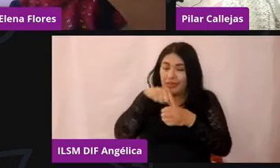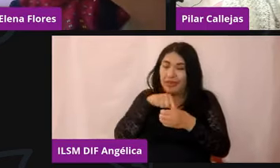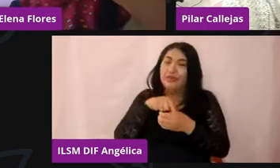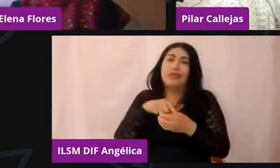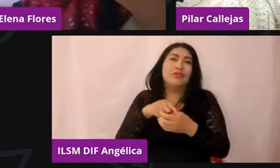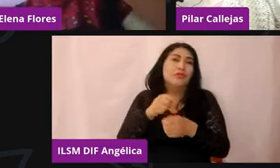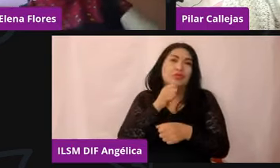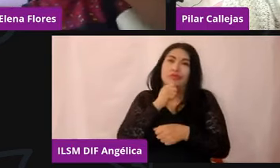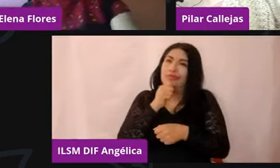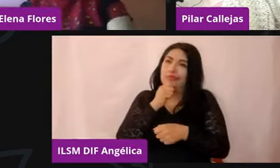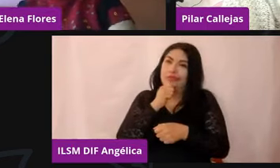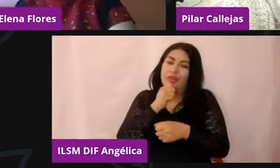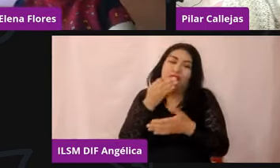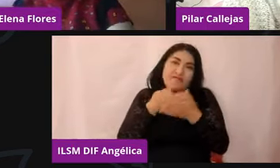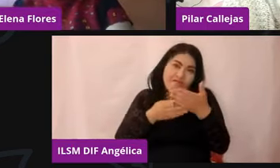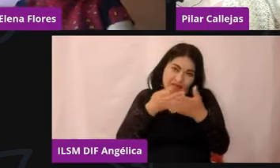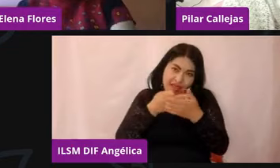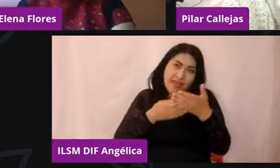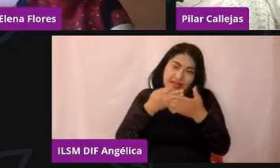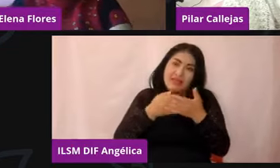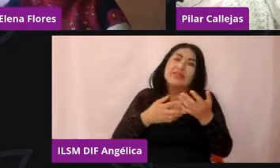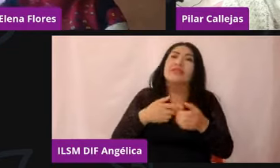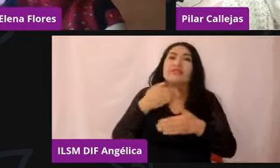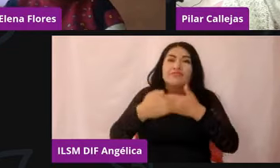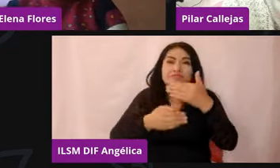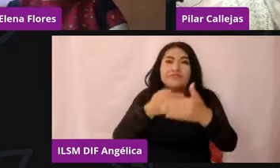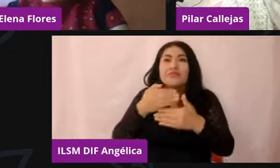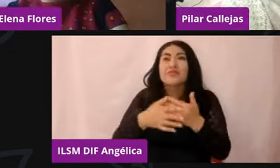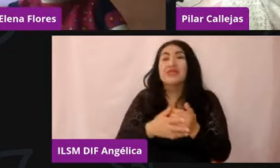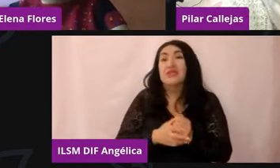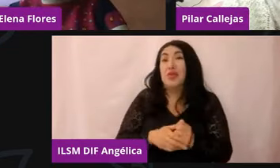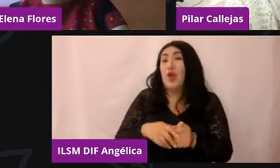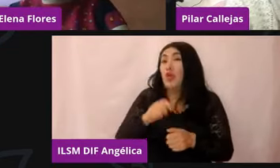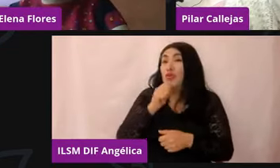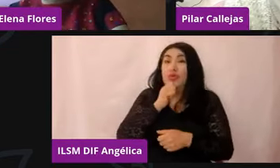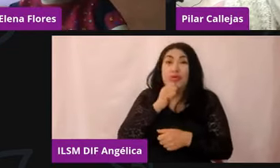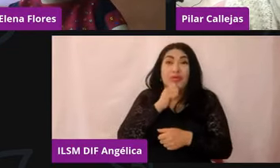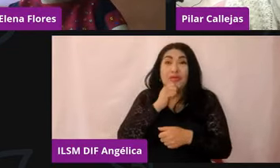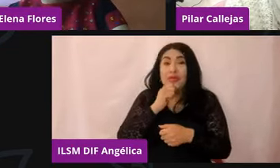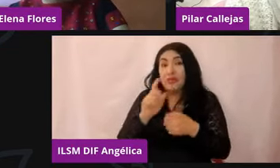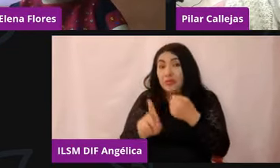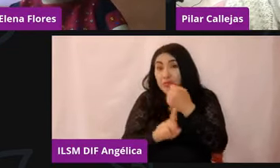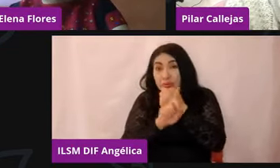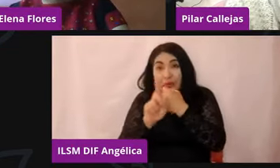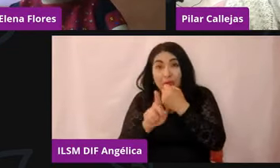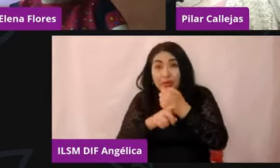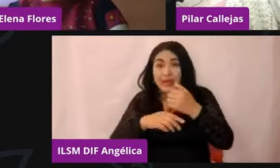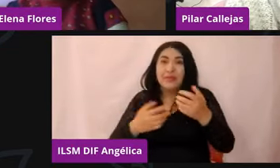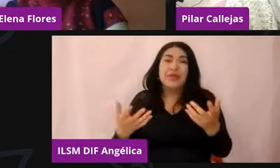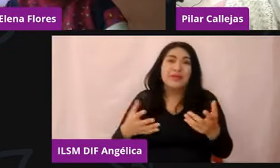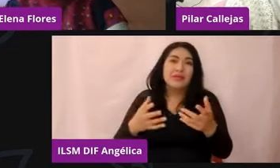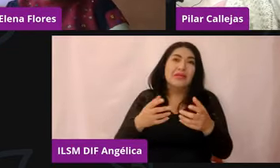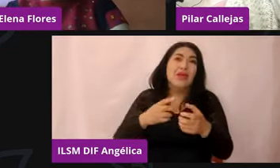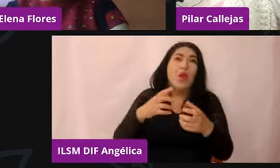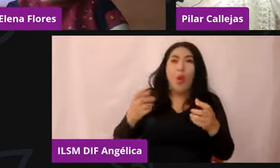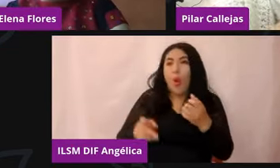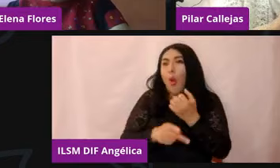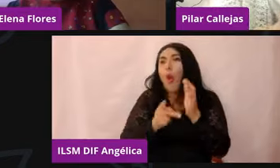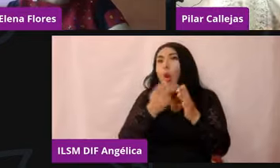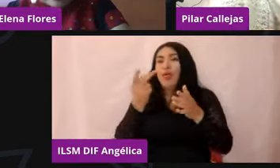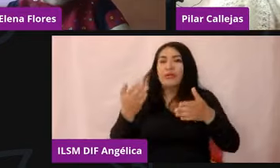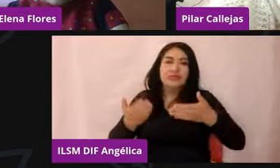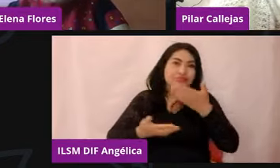realmente viendo las consecuencias de la socialización post-pandemia porque todavía no llegamos a esto. es